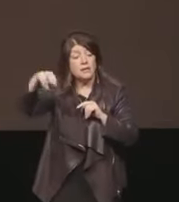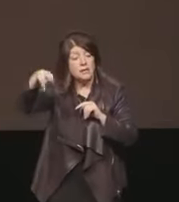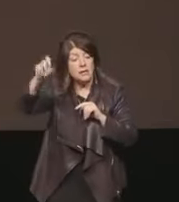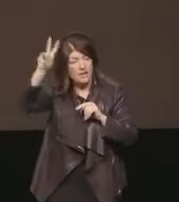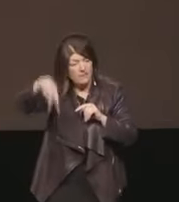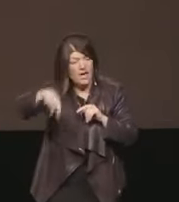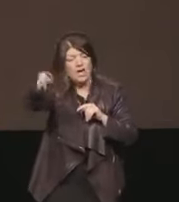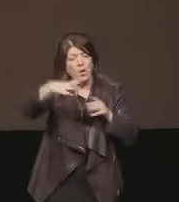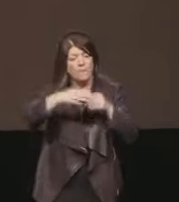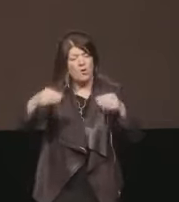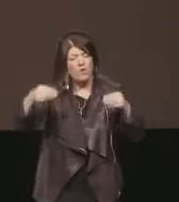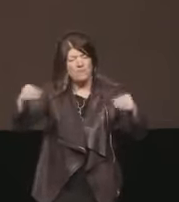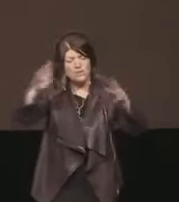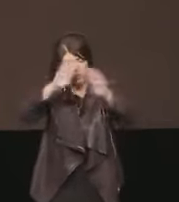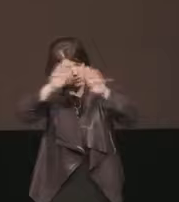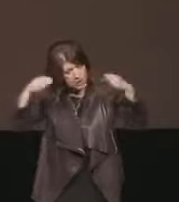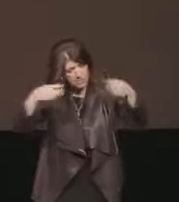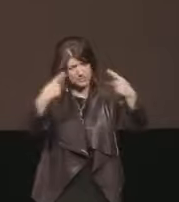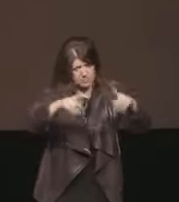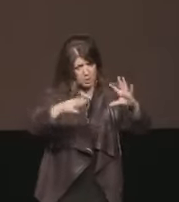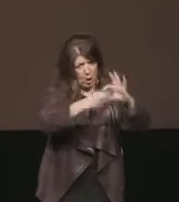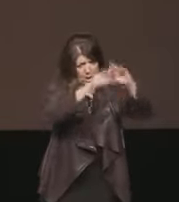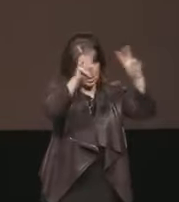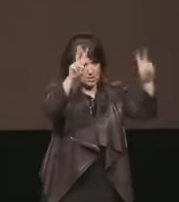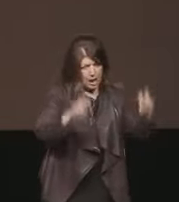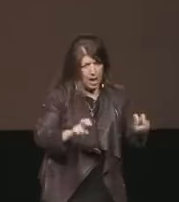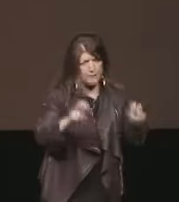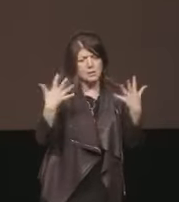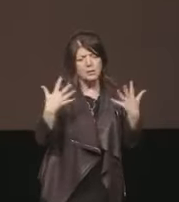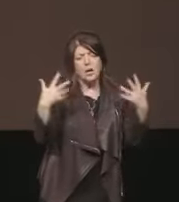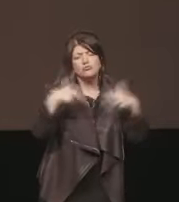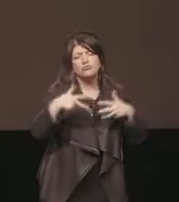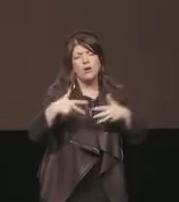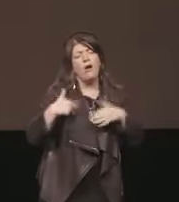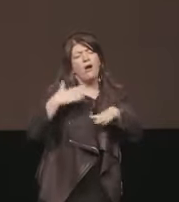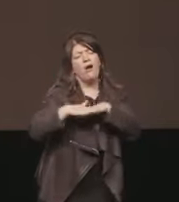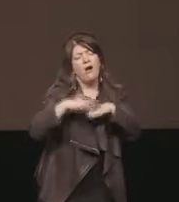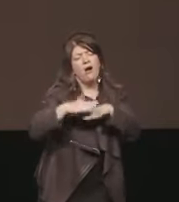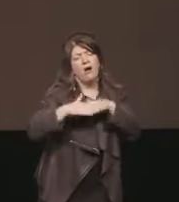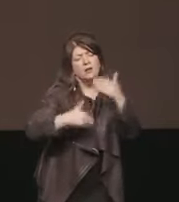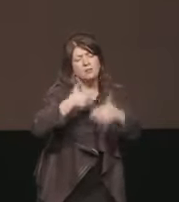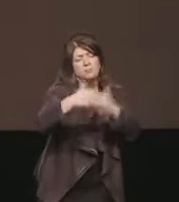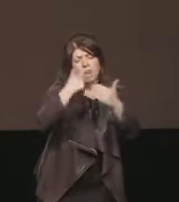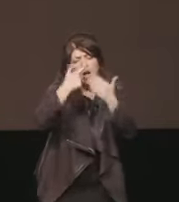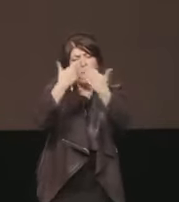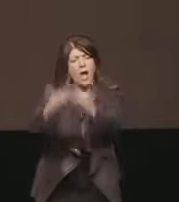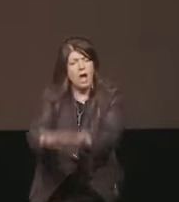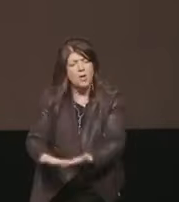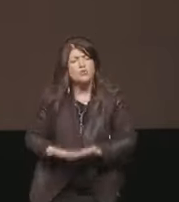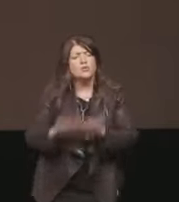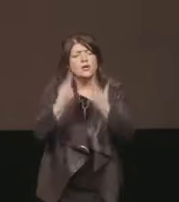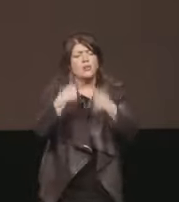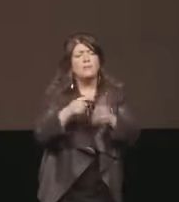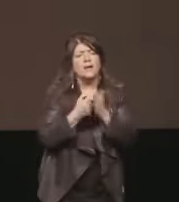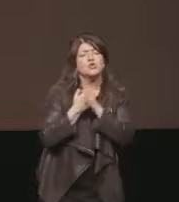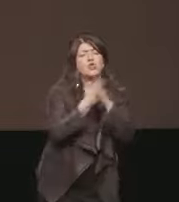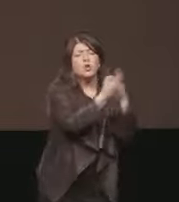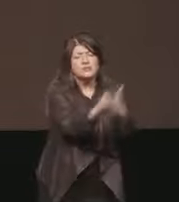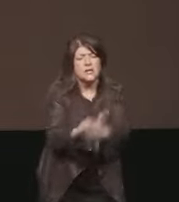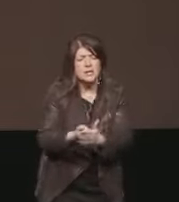questi temi da circa dieci anni che ci ha guidato nella costruzione del board della sostenibilità del Salone Internazionale del Libro.